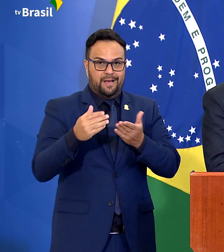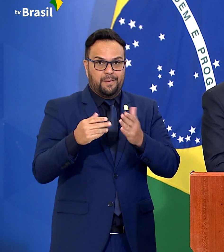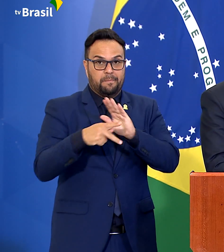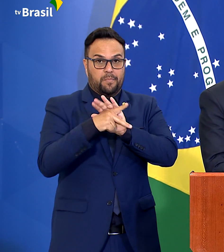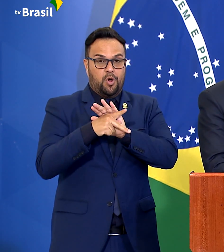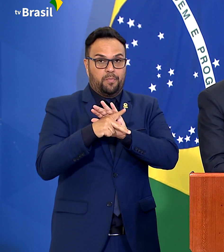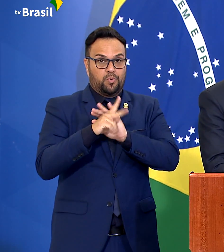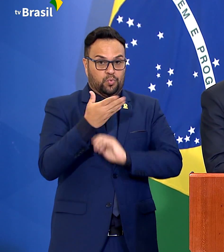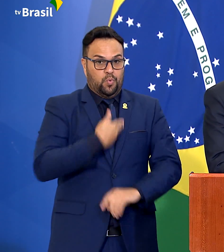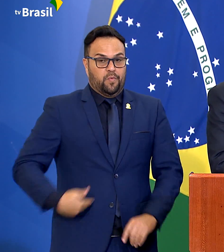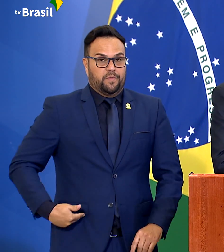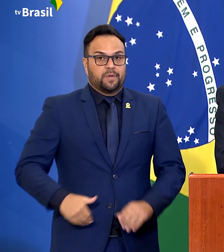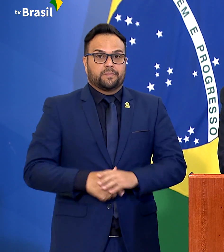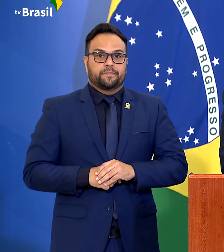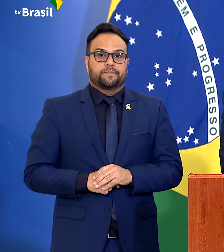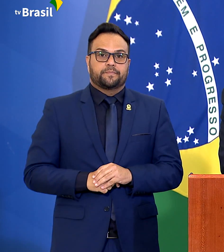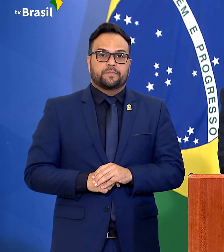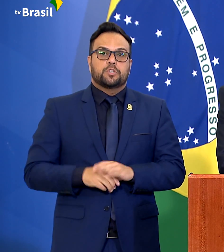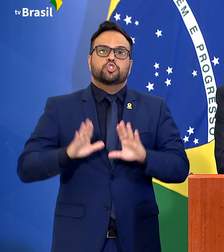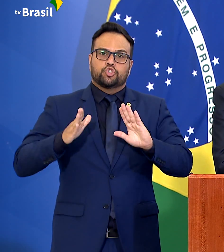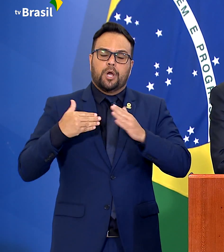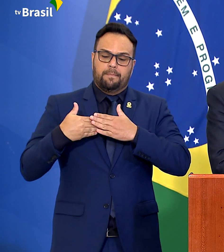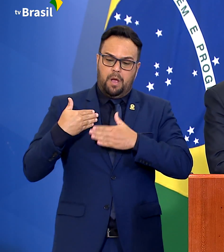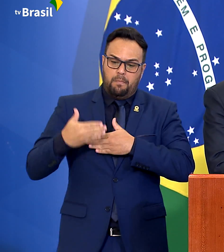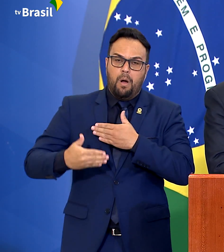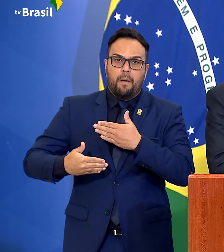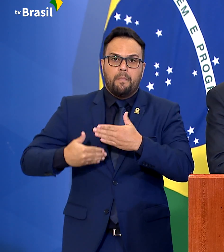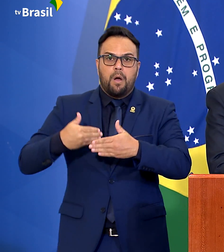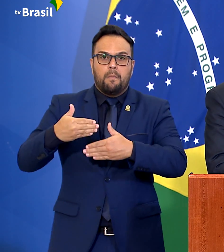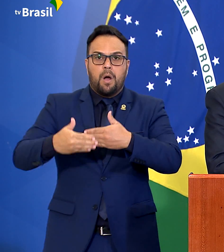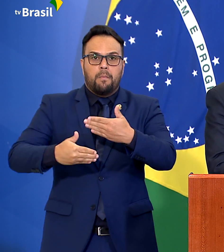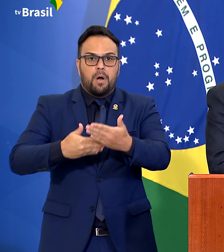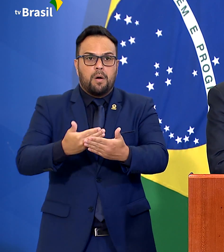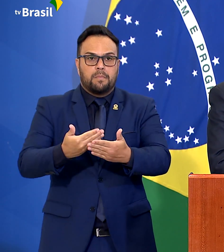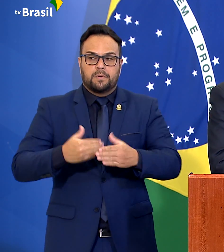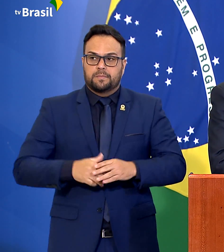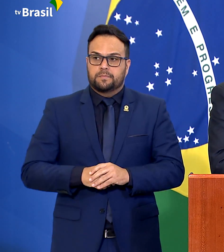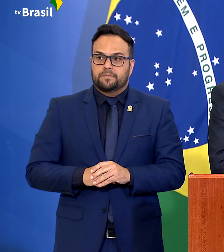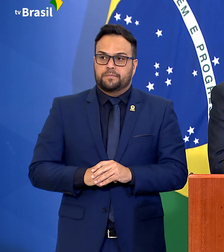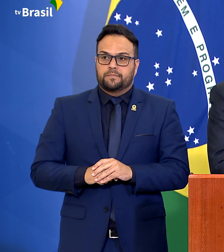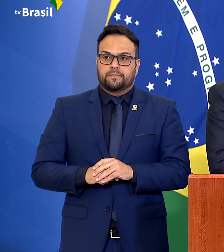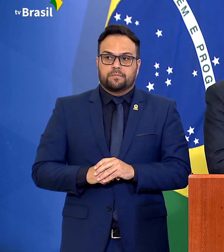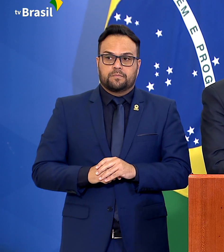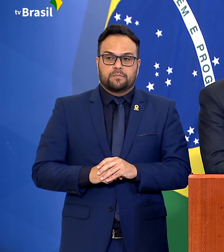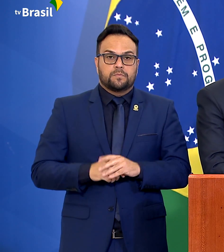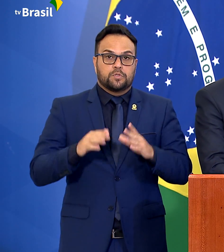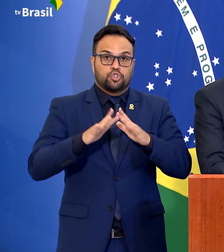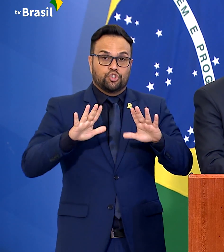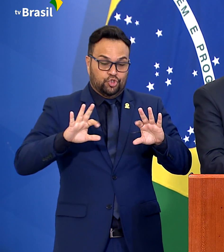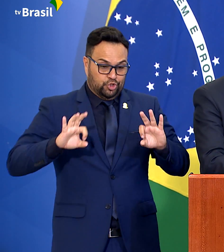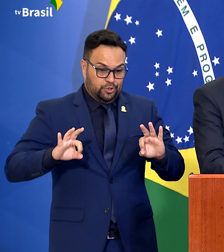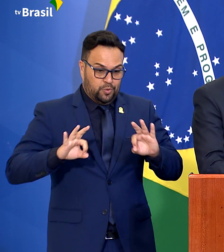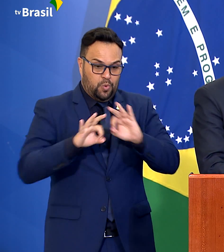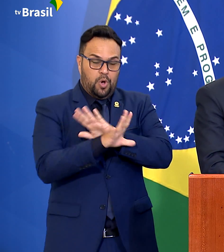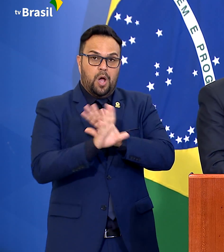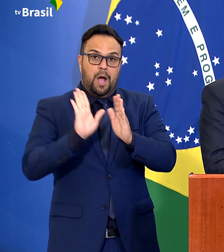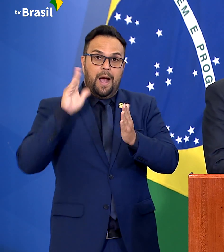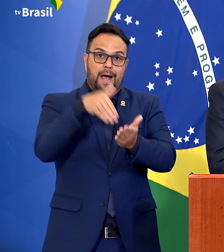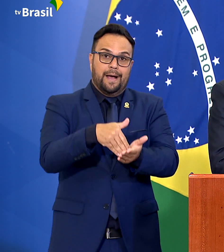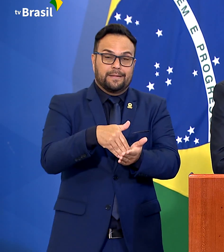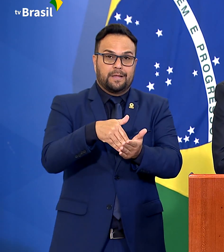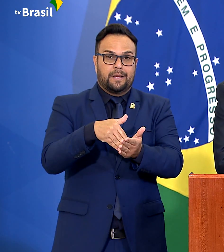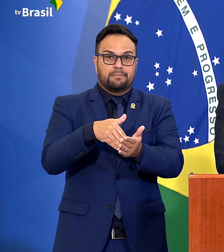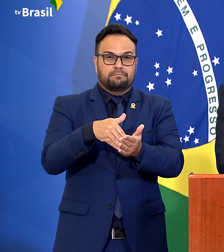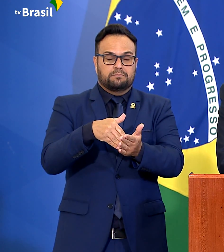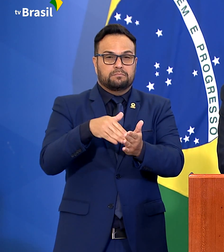Já em processo de andamento, com algumas glebas já definidas, concluiremos, até meados desse